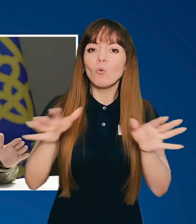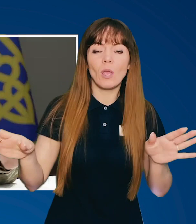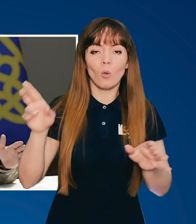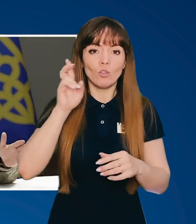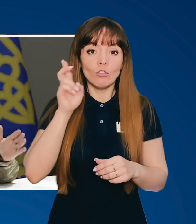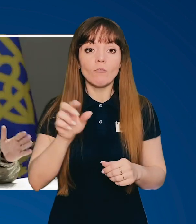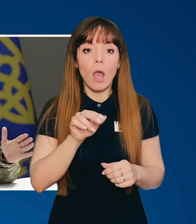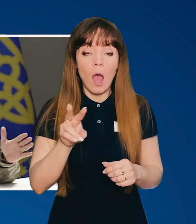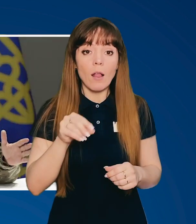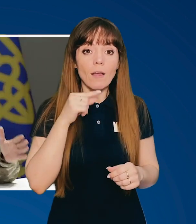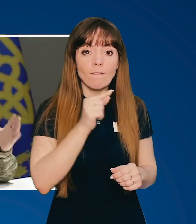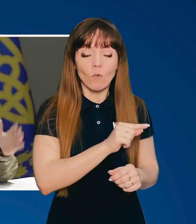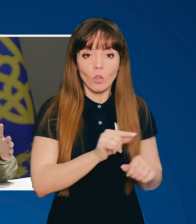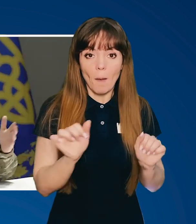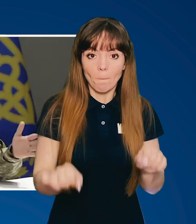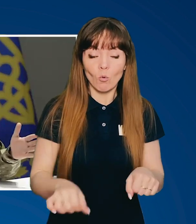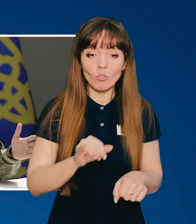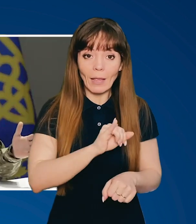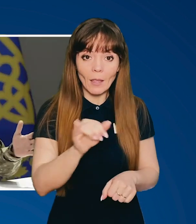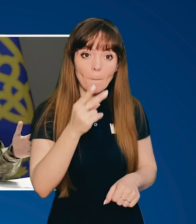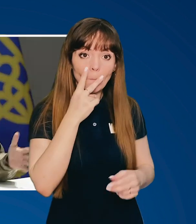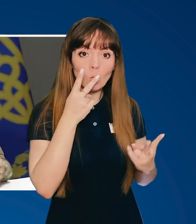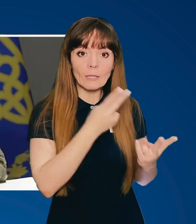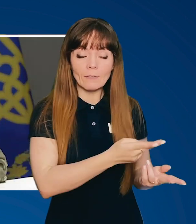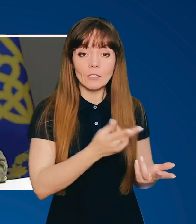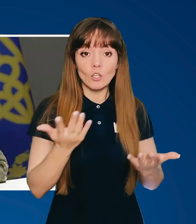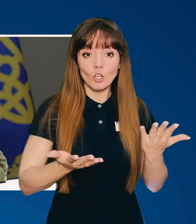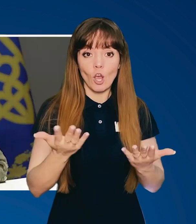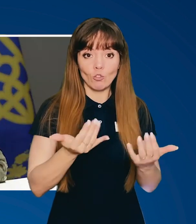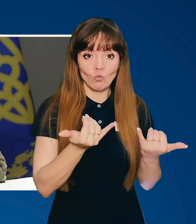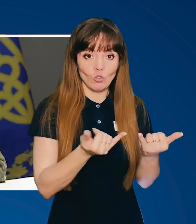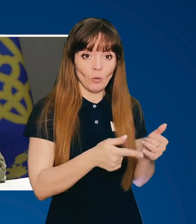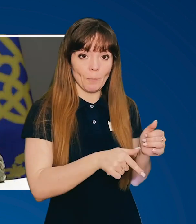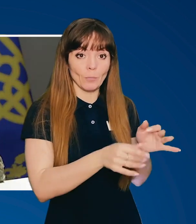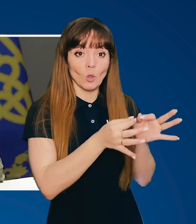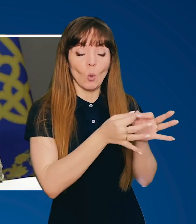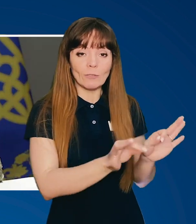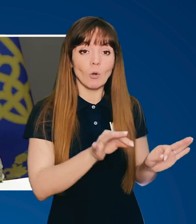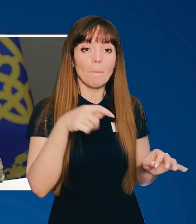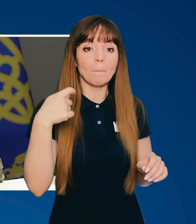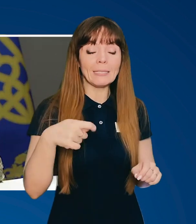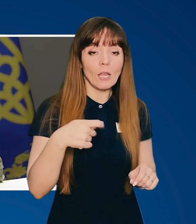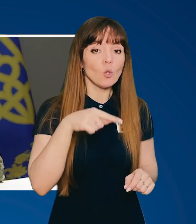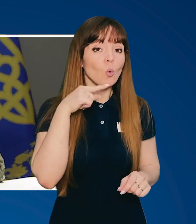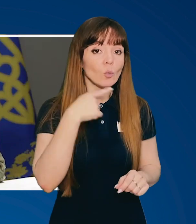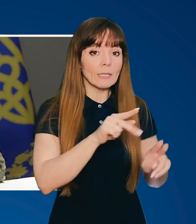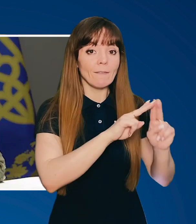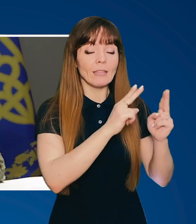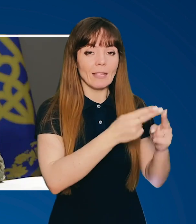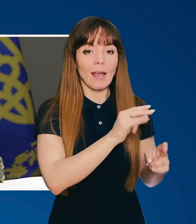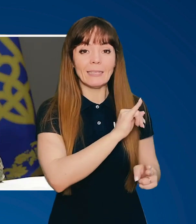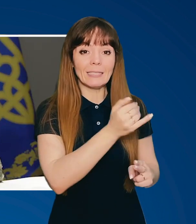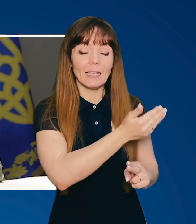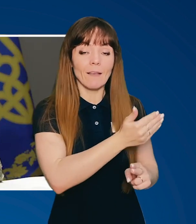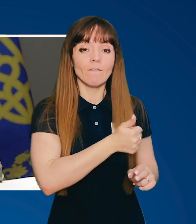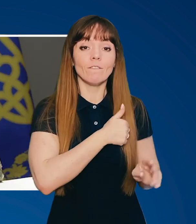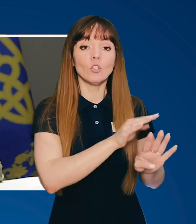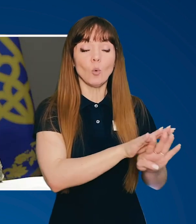-якій державі. Але вона може. І подивіться, якщо тут дозволити президенту Російської Федерації і їм військовим